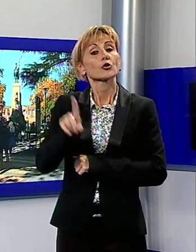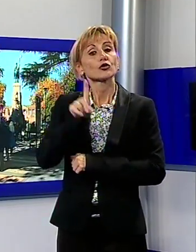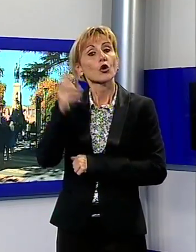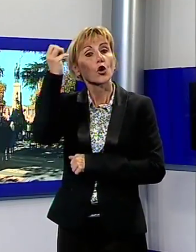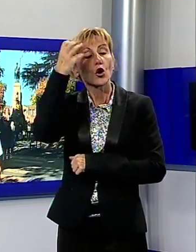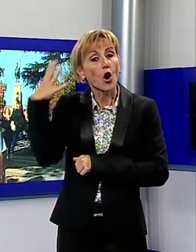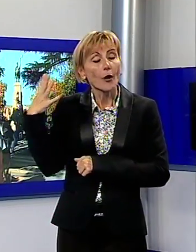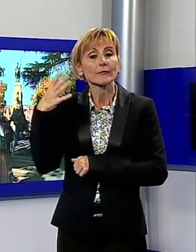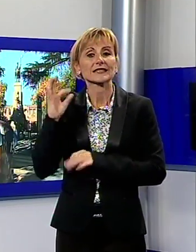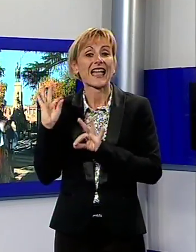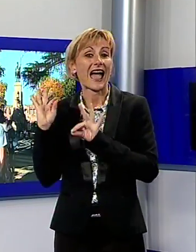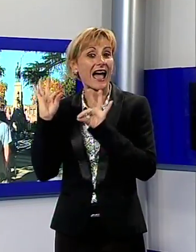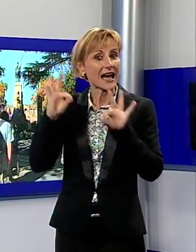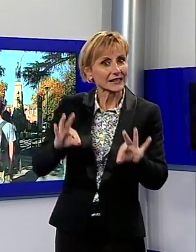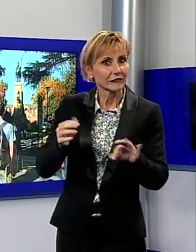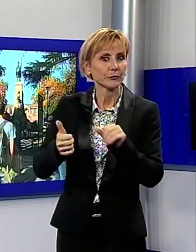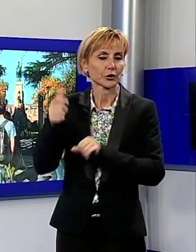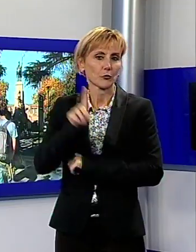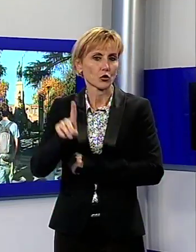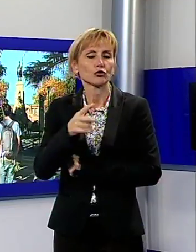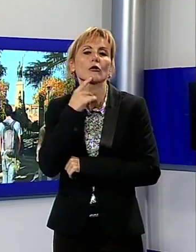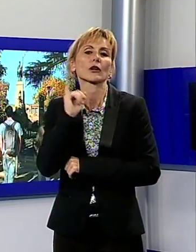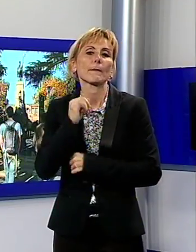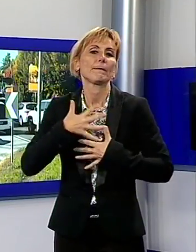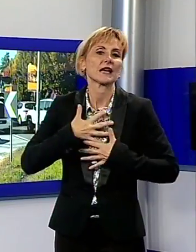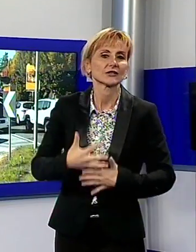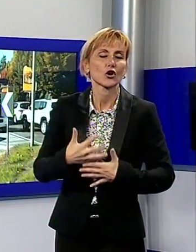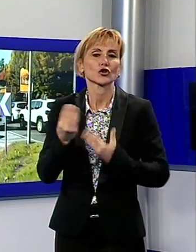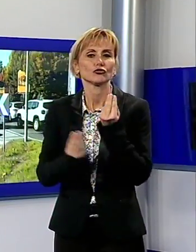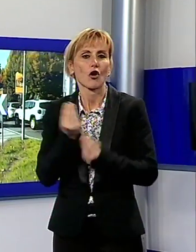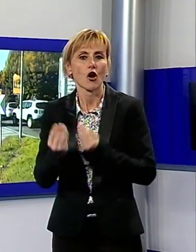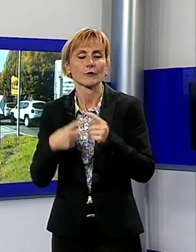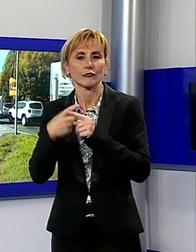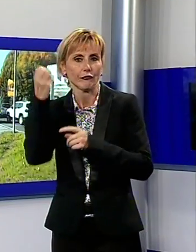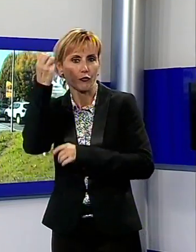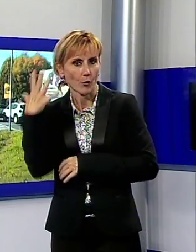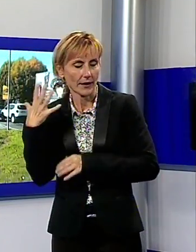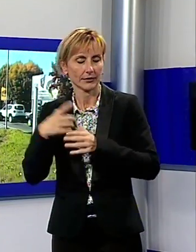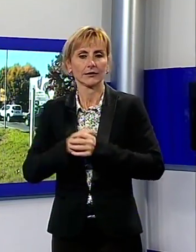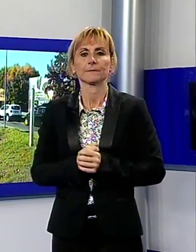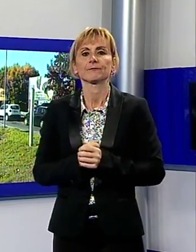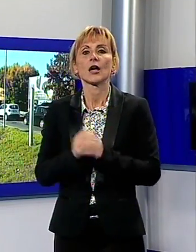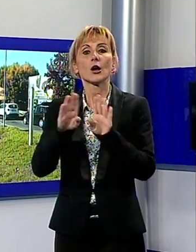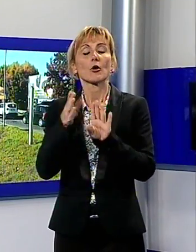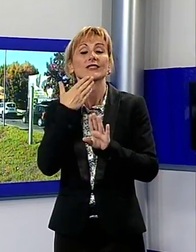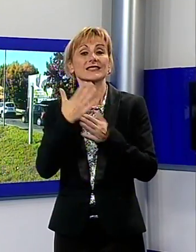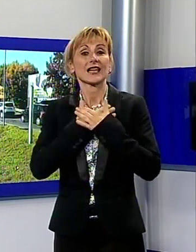Lucca per gli appassionati di giochi e fumetti. La giornata è iniziata con le code nella zona di porta Santa Maria via Barsanti e